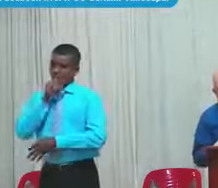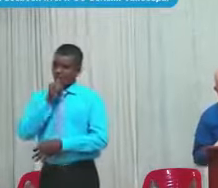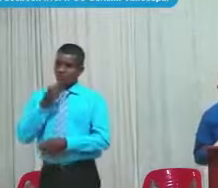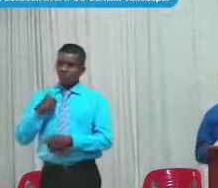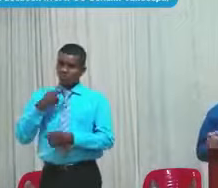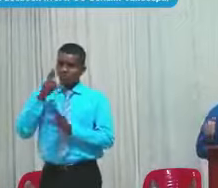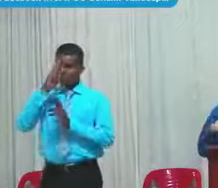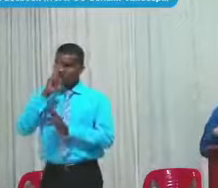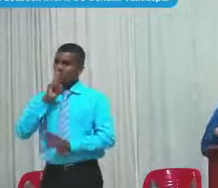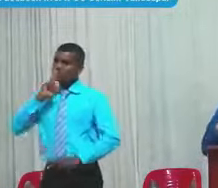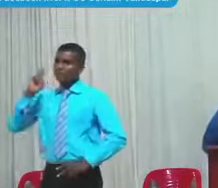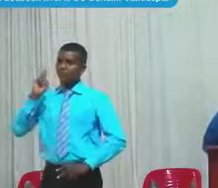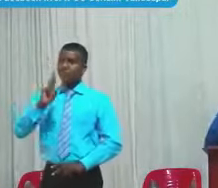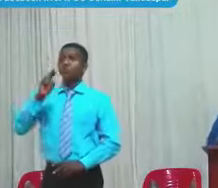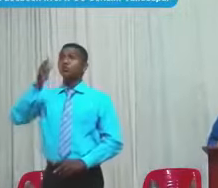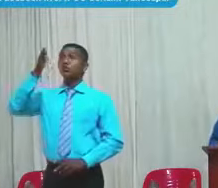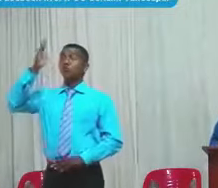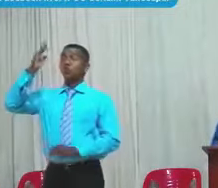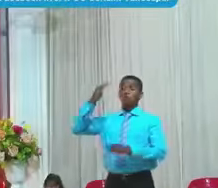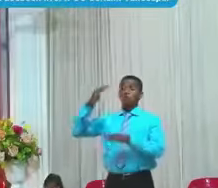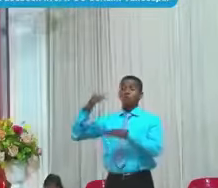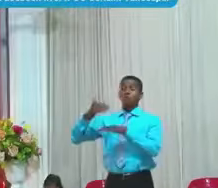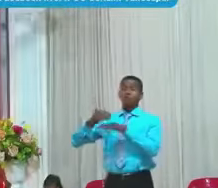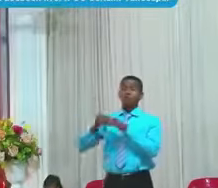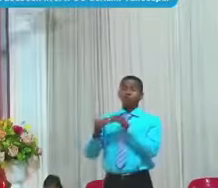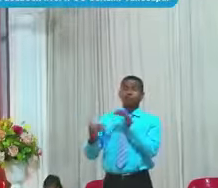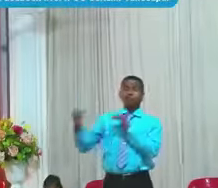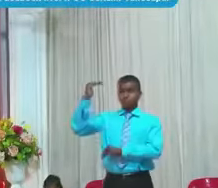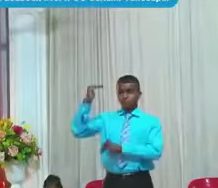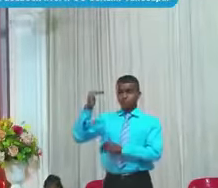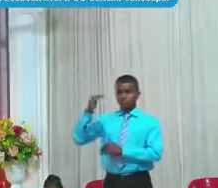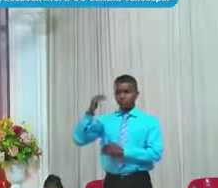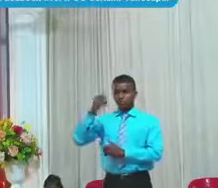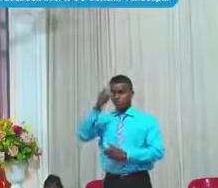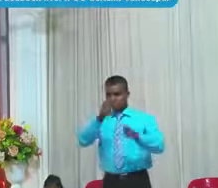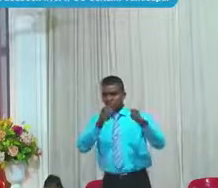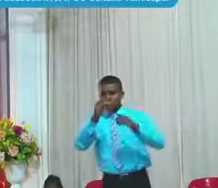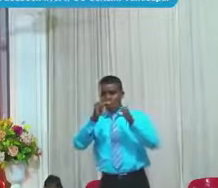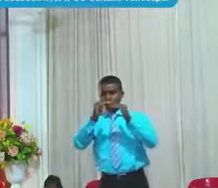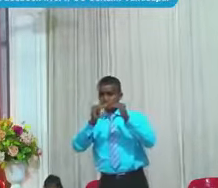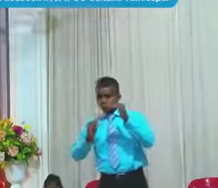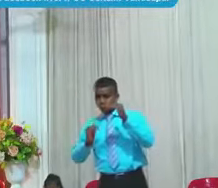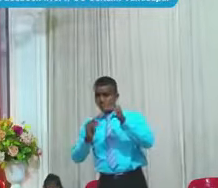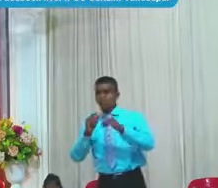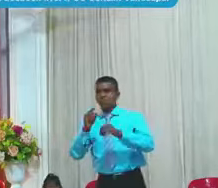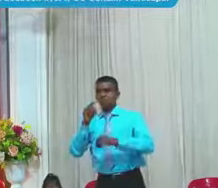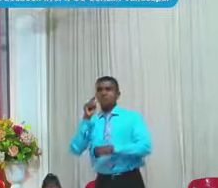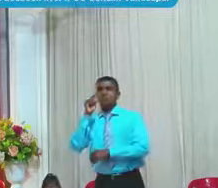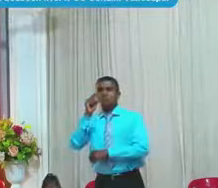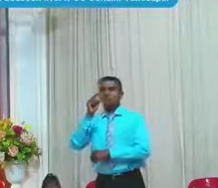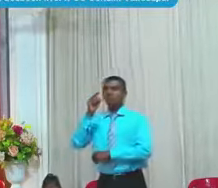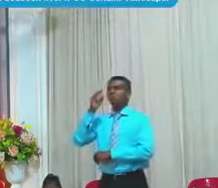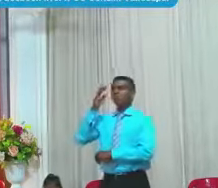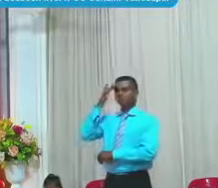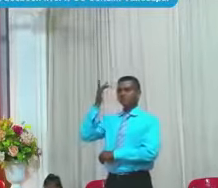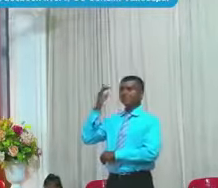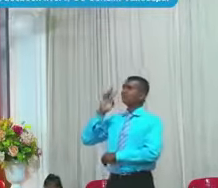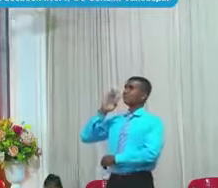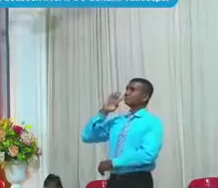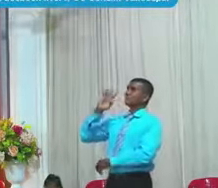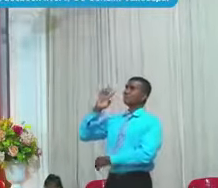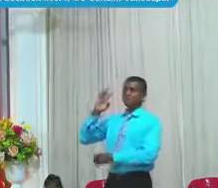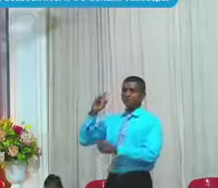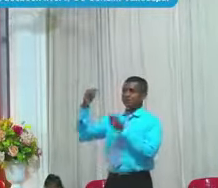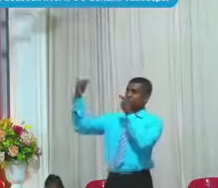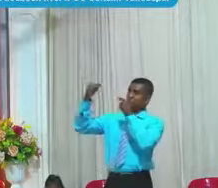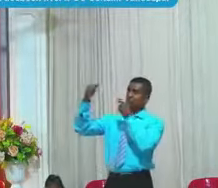mayor es Dios que el hombre ¿Por qué contiendes contra Él? Porque Él no da cuenta de